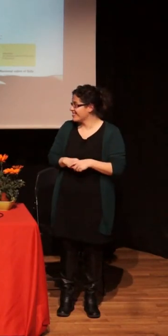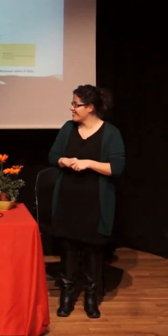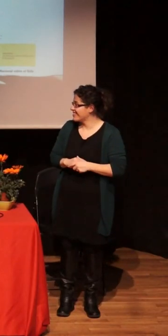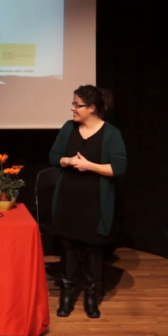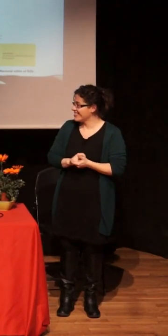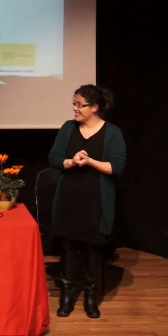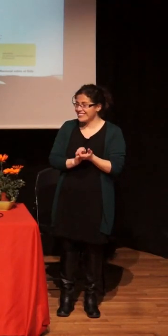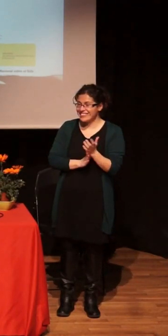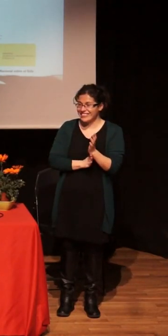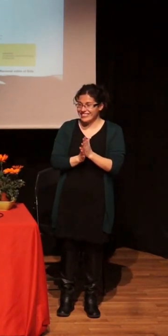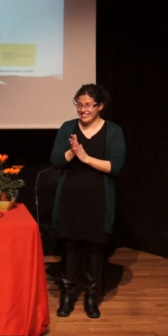Ya cerra, Montse.